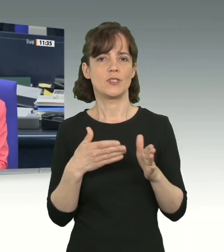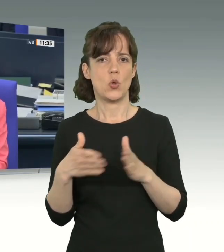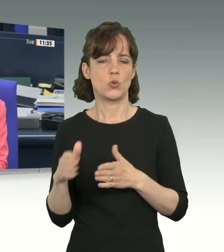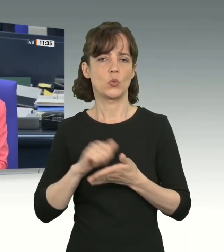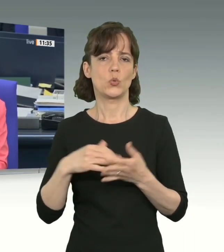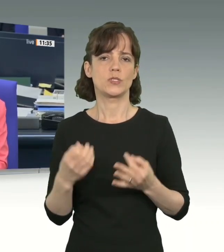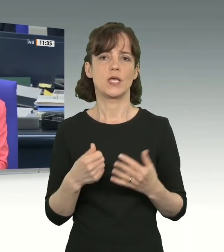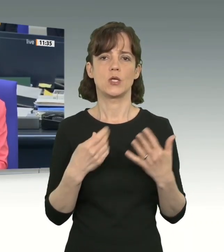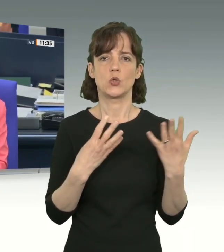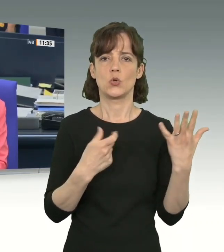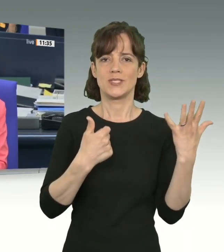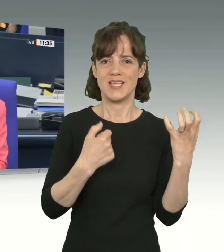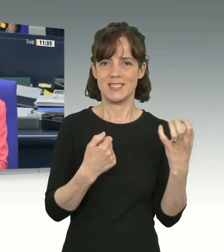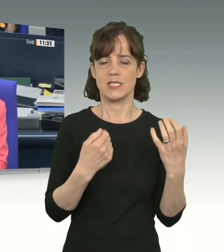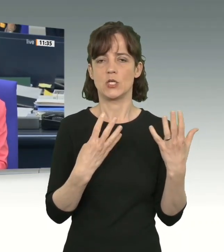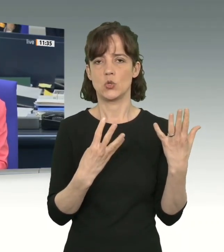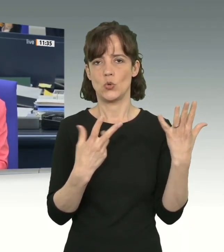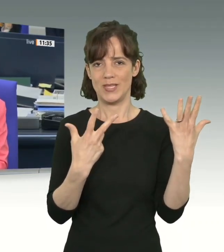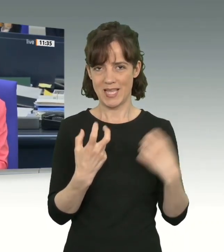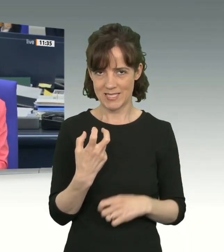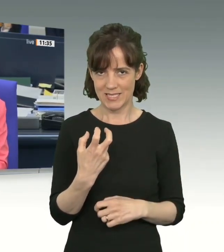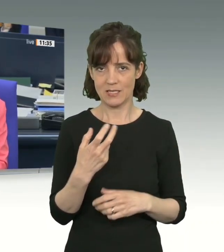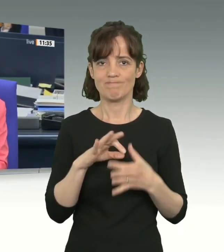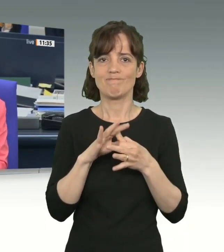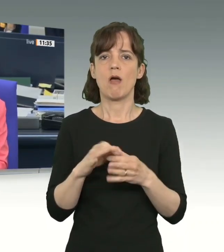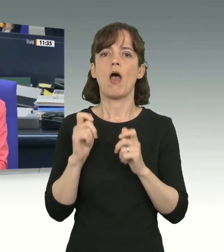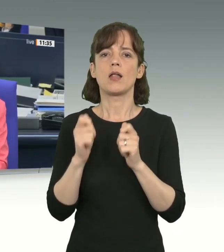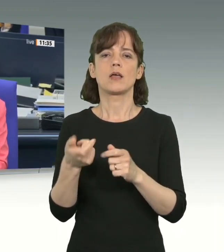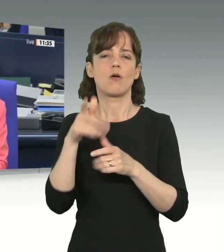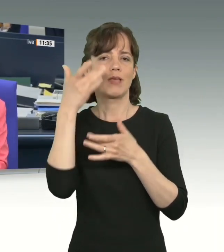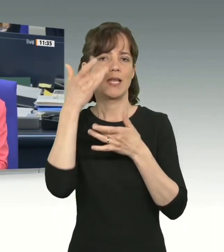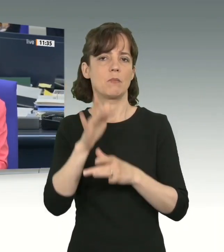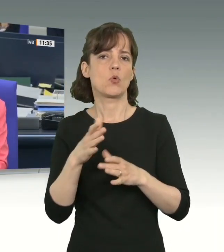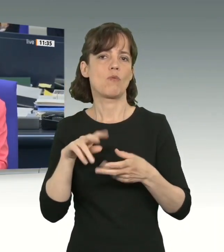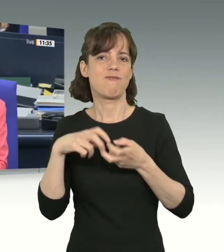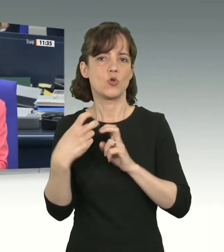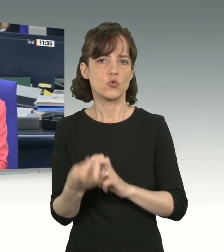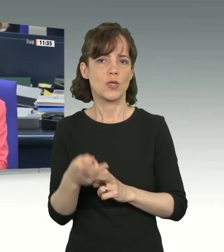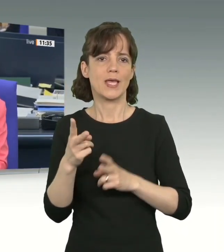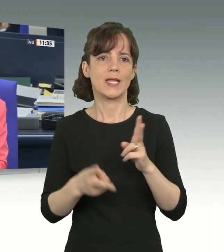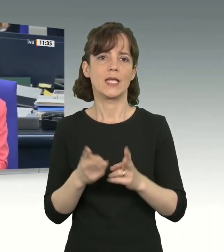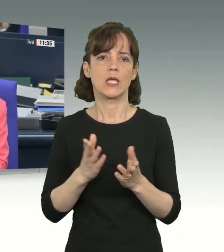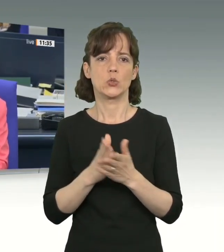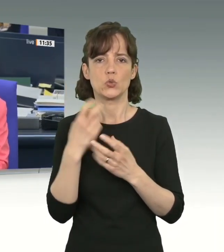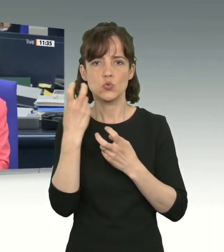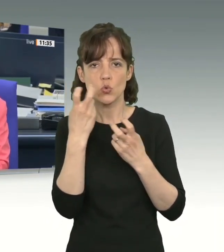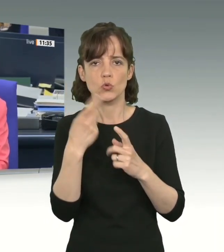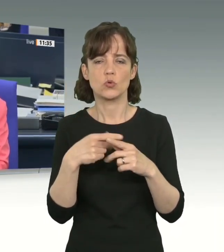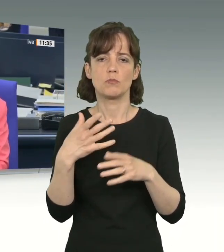auf Drucksache 19-639 zu dem Antrag auf Genehmigung zum Vollzug gerichtlicher Durchsuchungs und